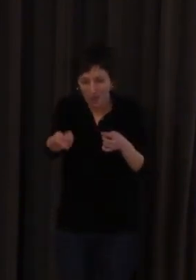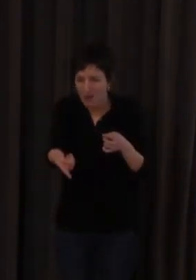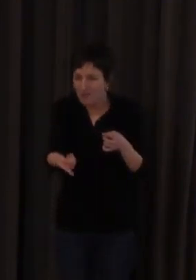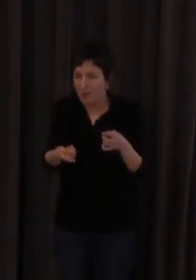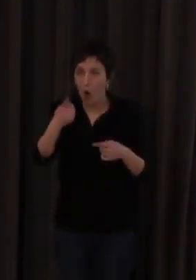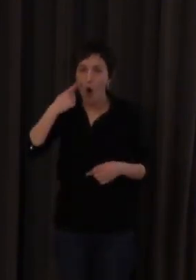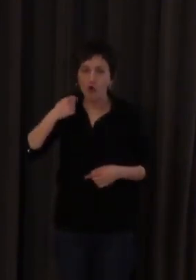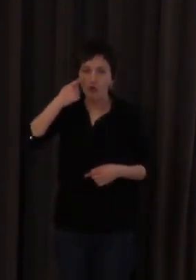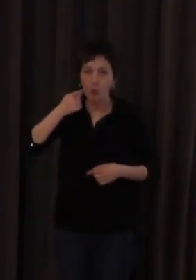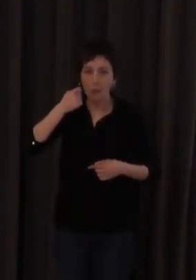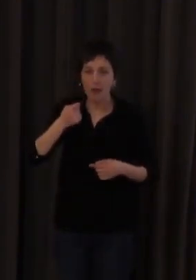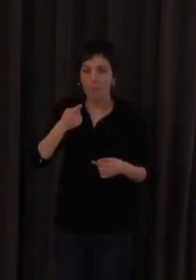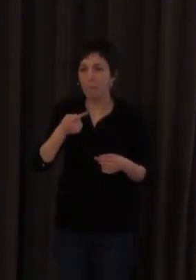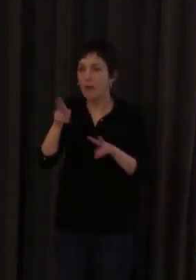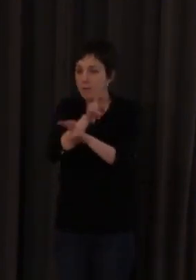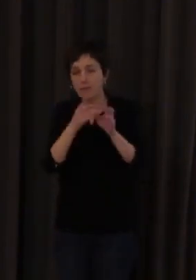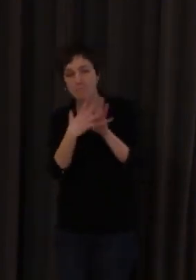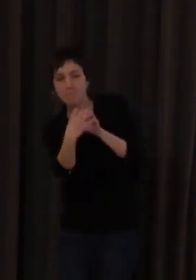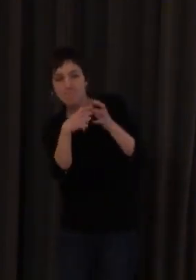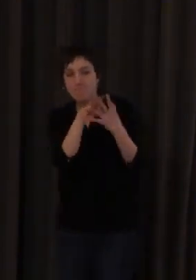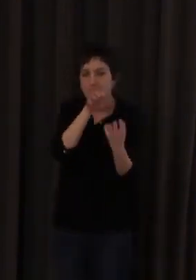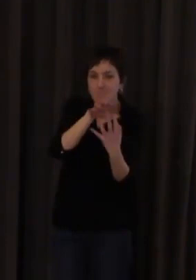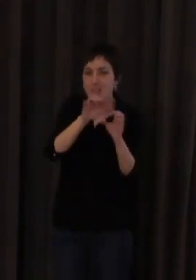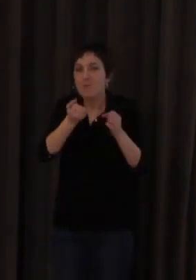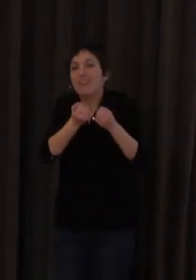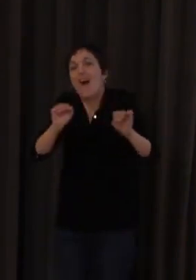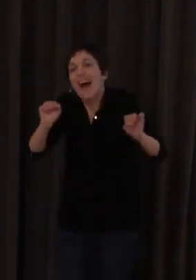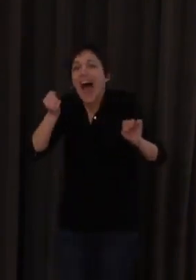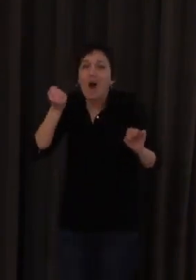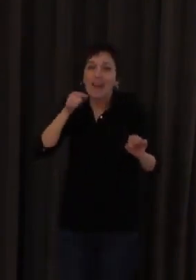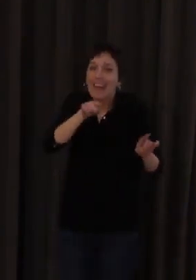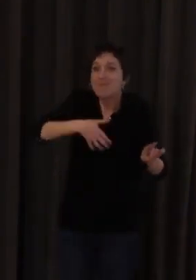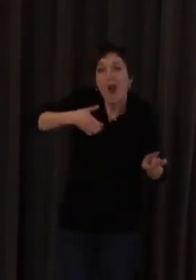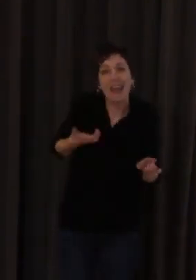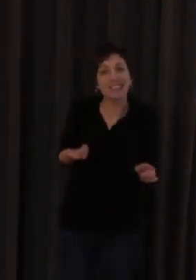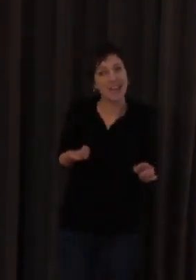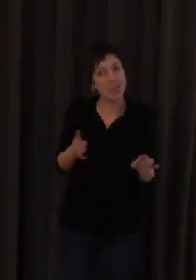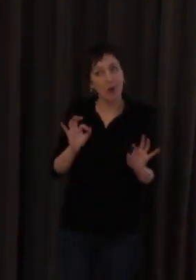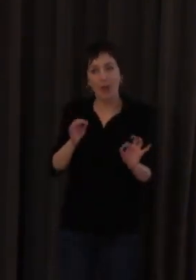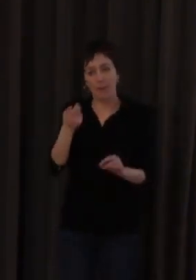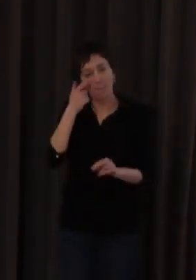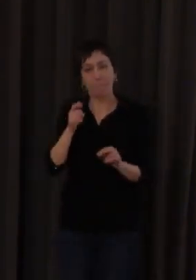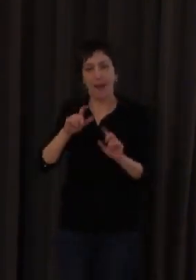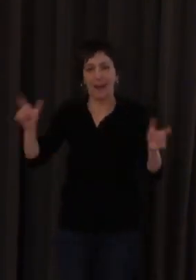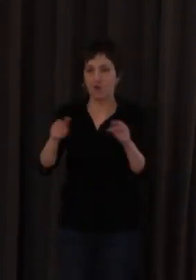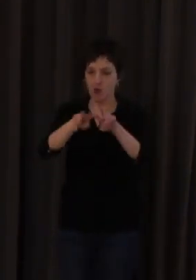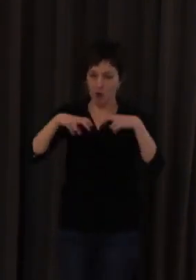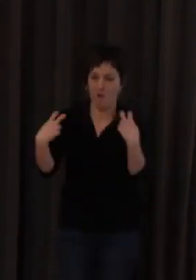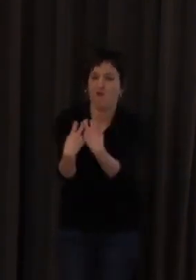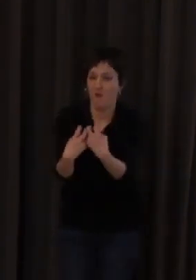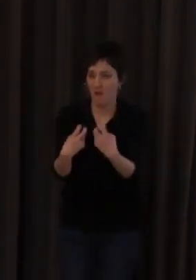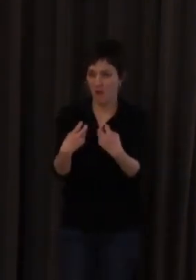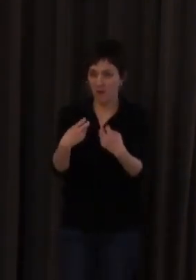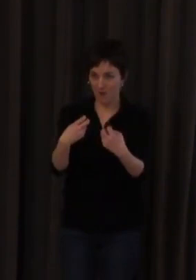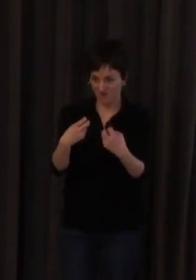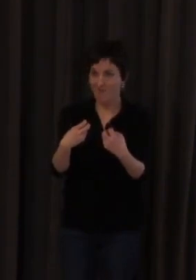acostumbrados al acuerdo al decir vale es que aunque te fastidie pues deberíamos reunirnos yo lo